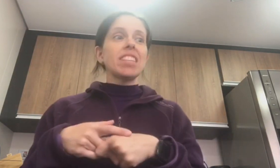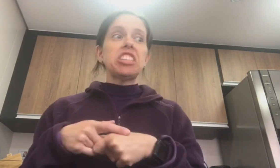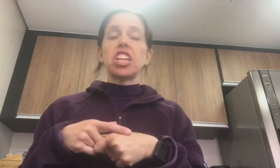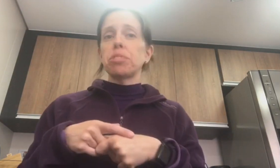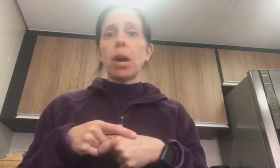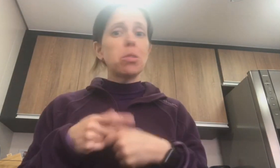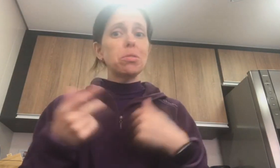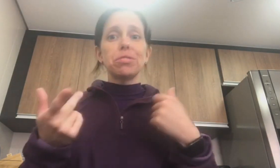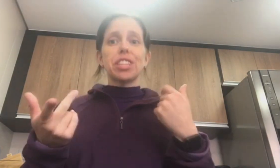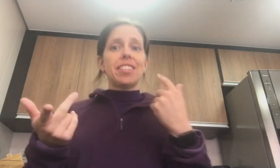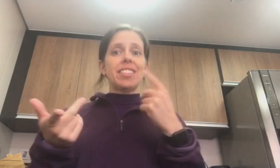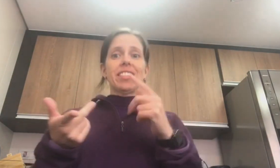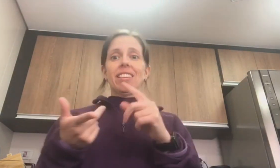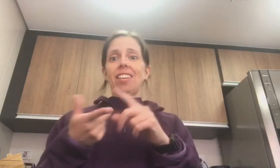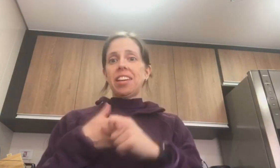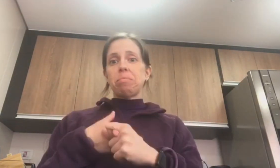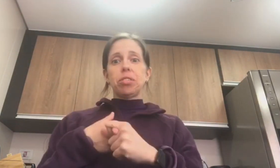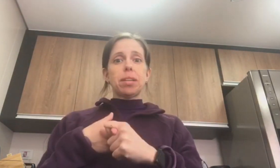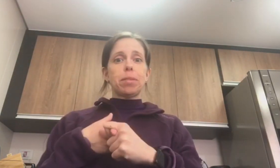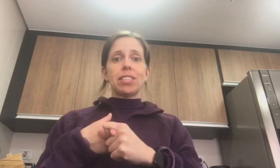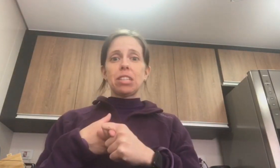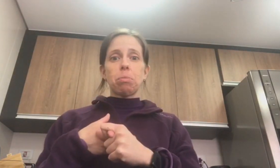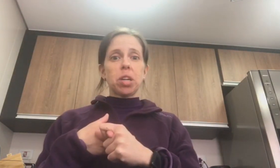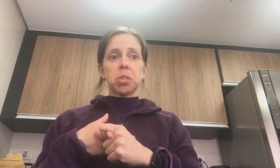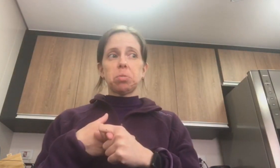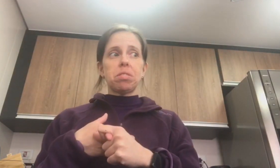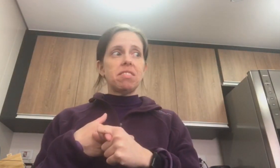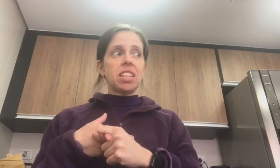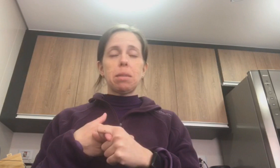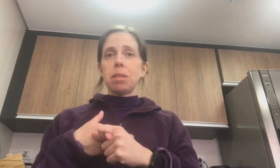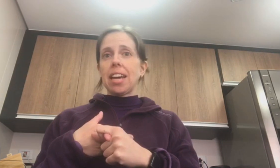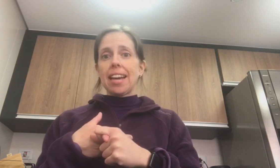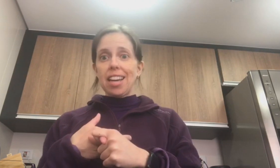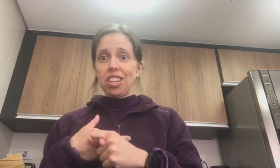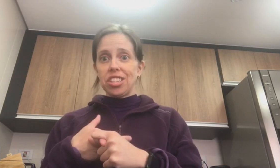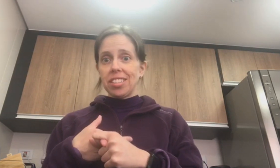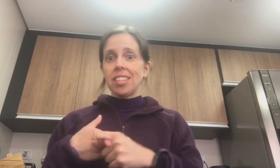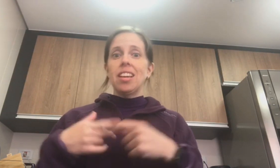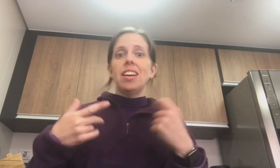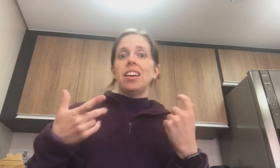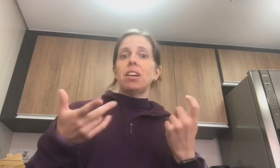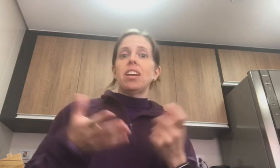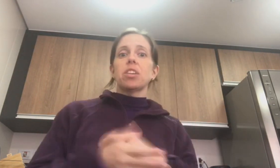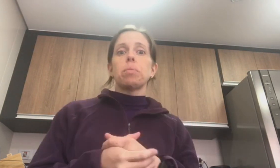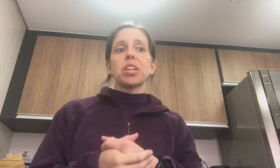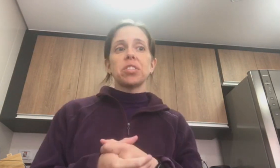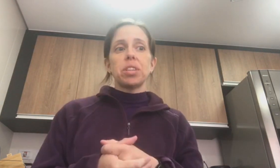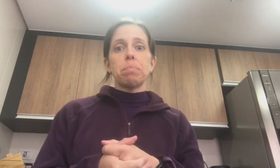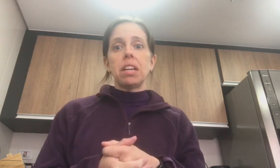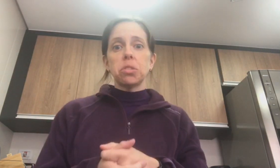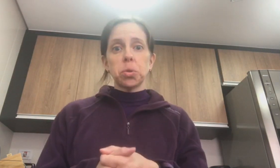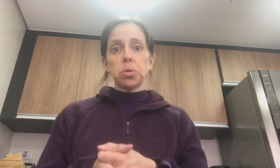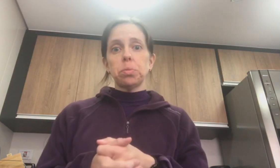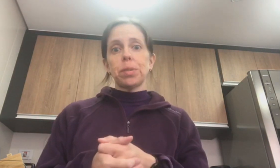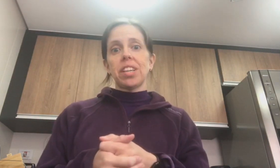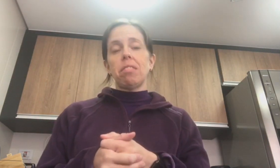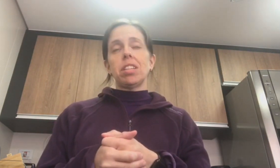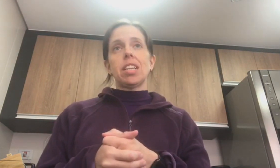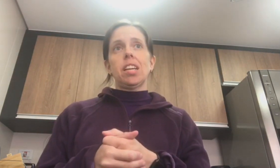Diário de bagunça. Mostrar pra vocês como é que eu tô sobrevivem em minhas caixas. Como é que eu tô embalando tudo. Porque o André,